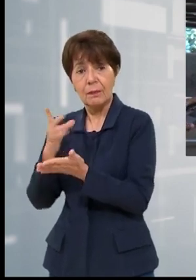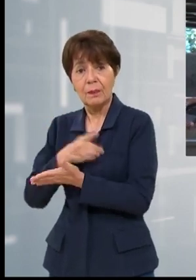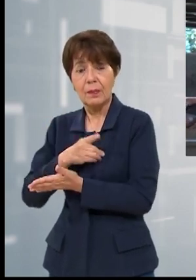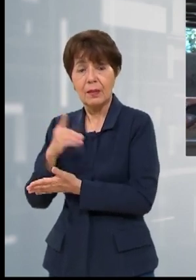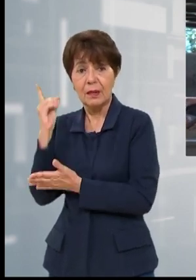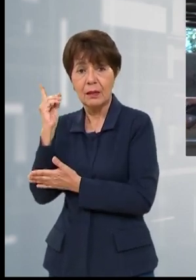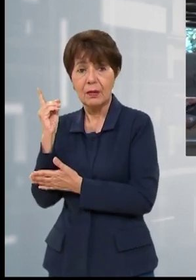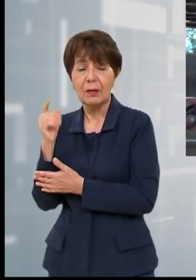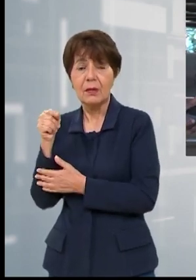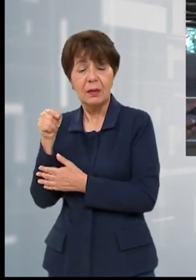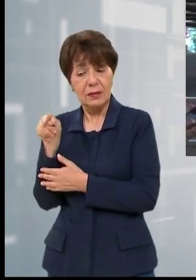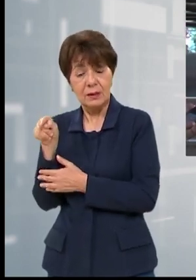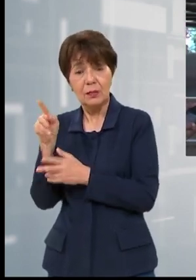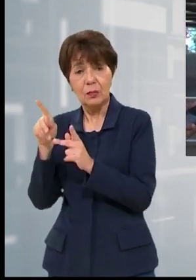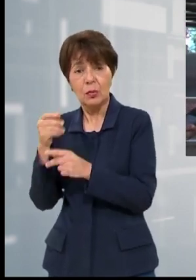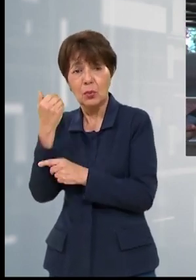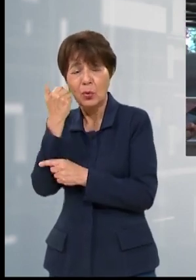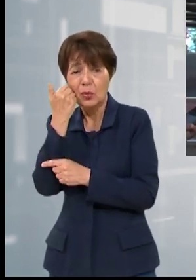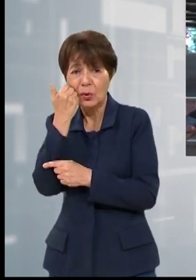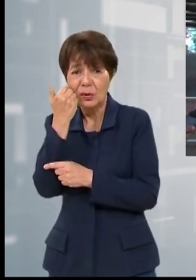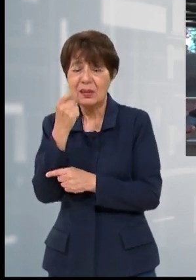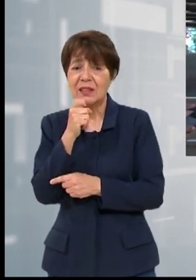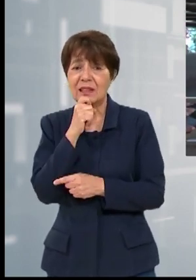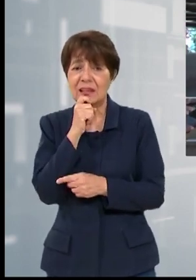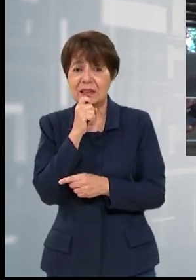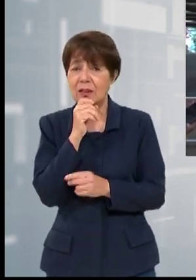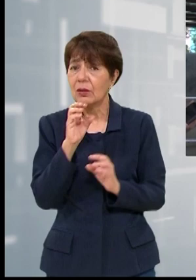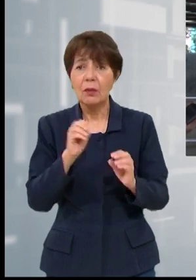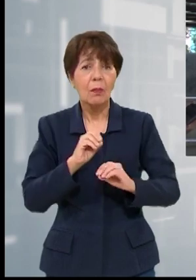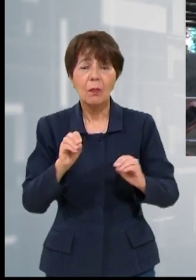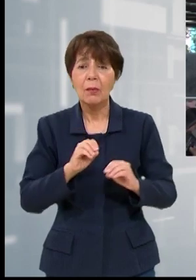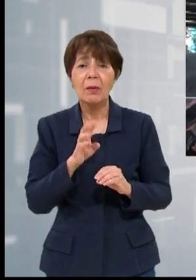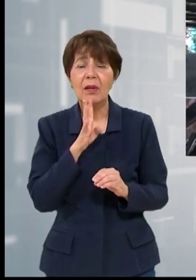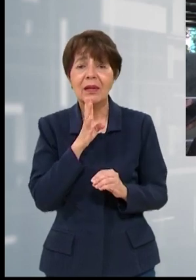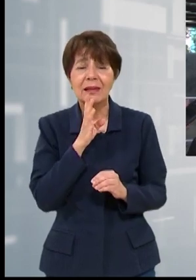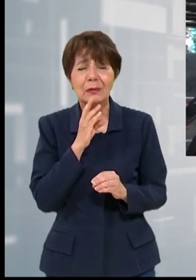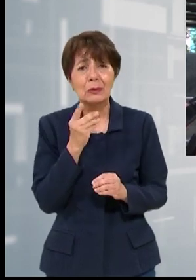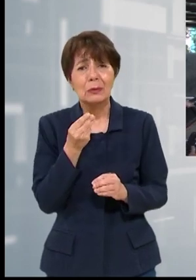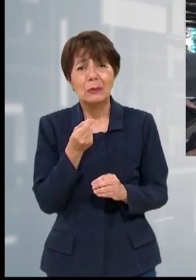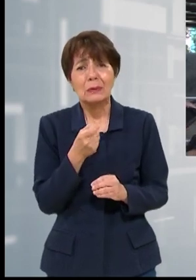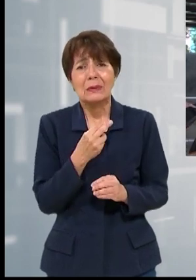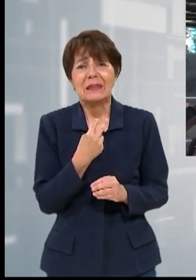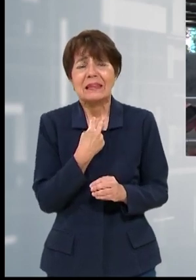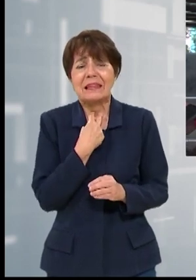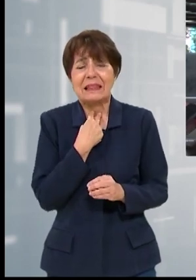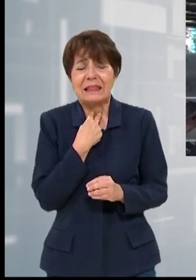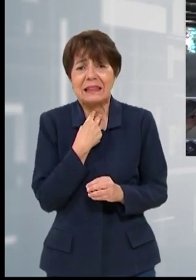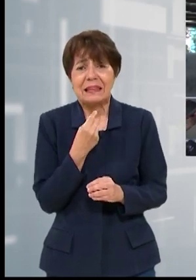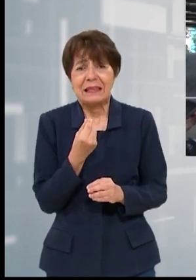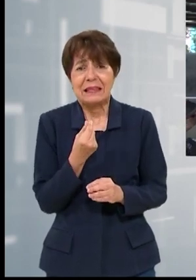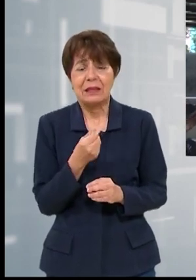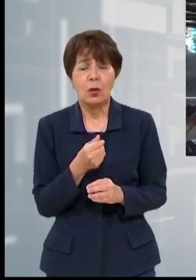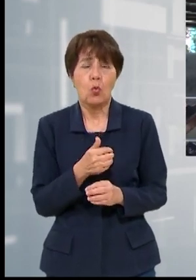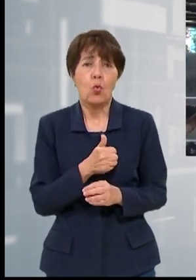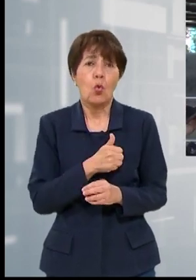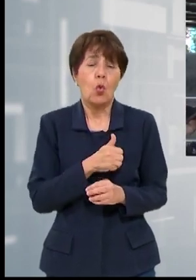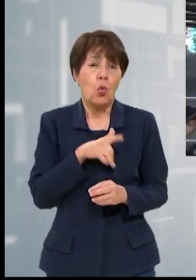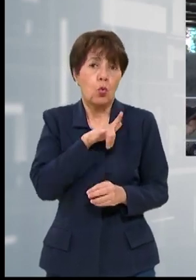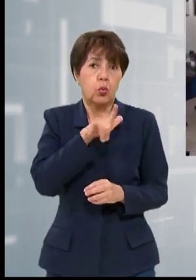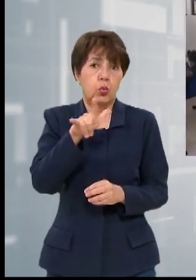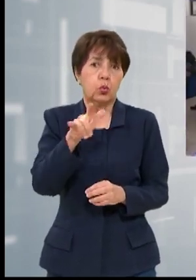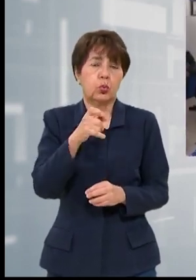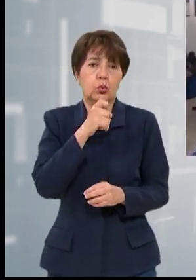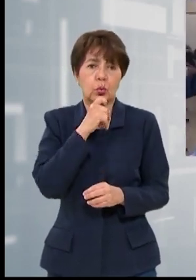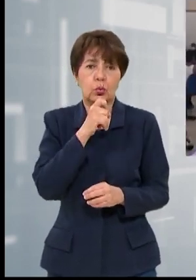pacientes que, por un lado, tienen la limitante del idioma, por el otro lado, capacidad económica restringida, movilización en cuanto a vuelos aéreos,